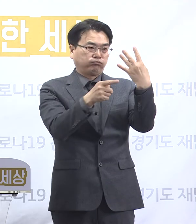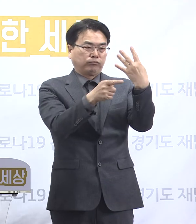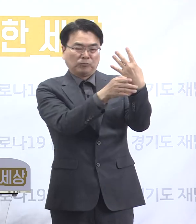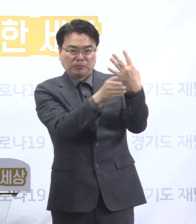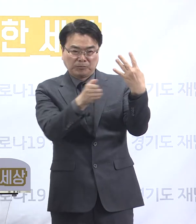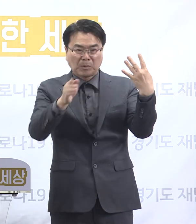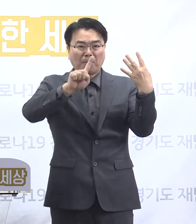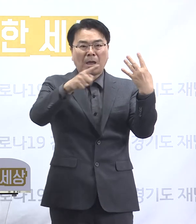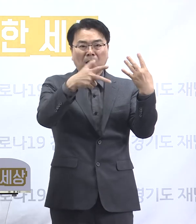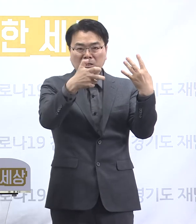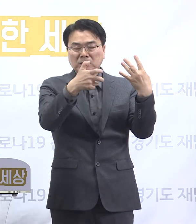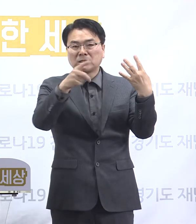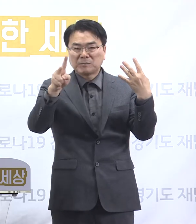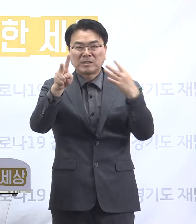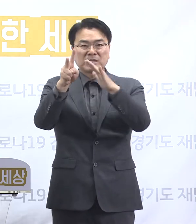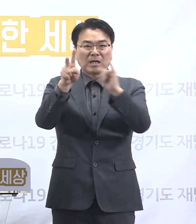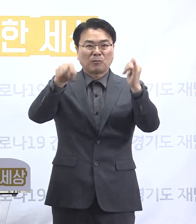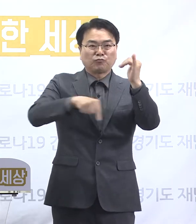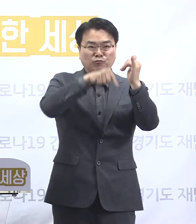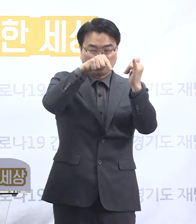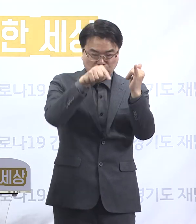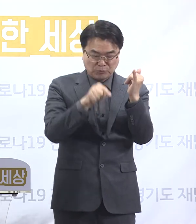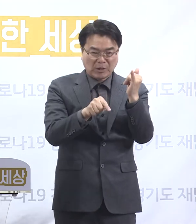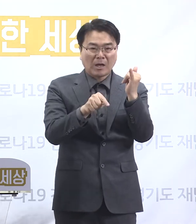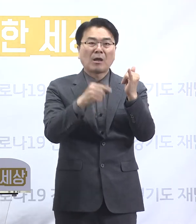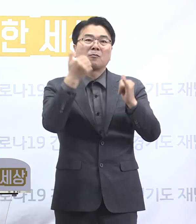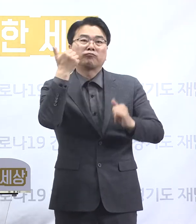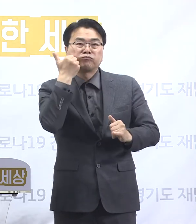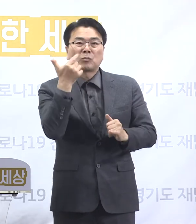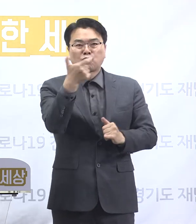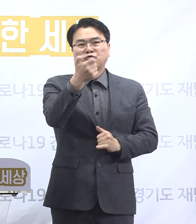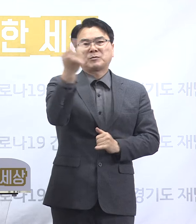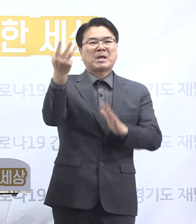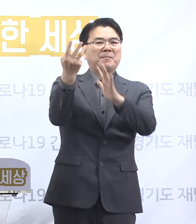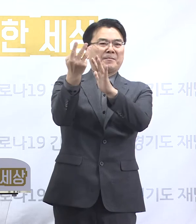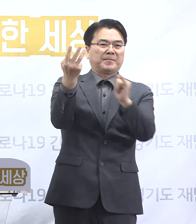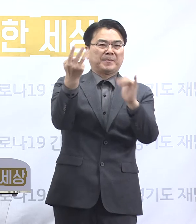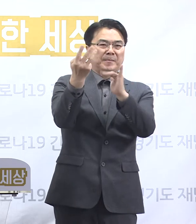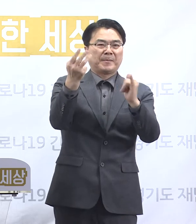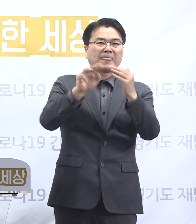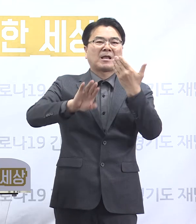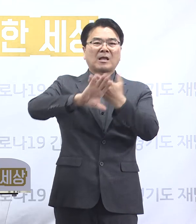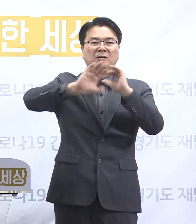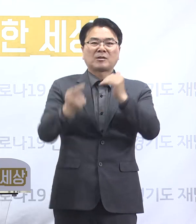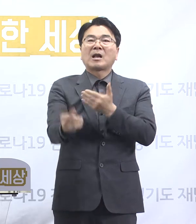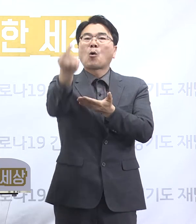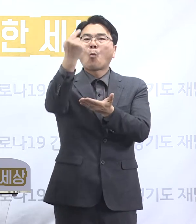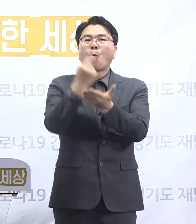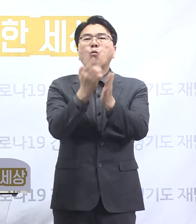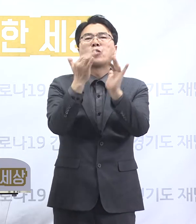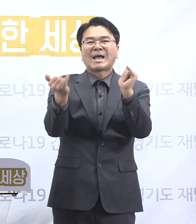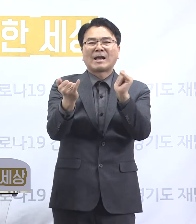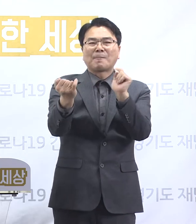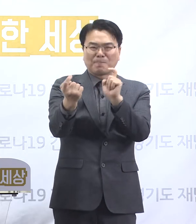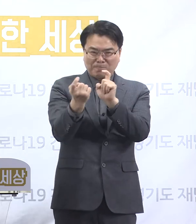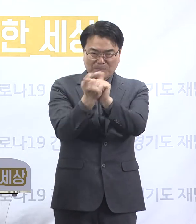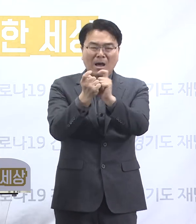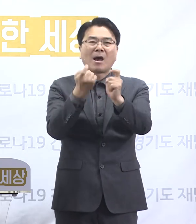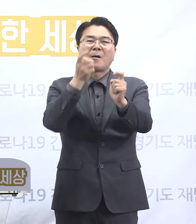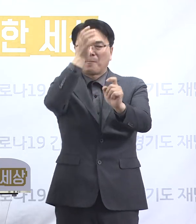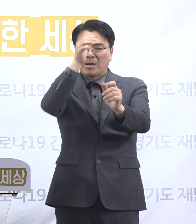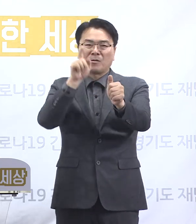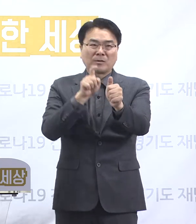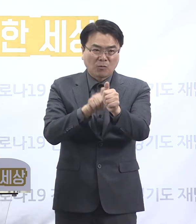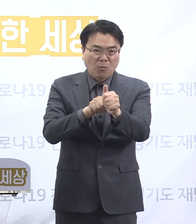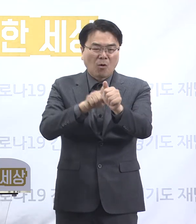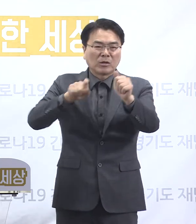확진자 170명 중 37.1%에 해당하는 63명이 해외 입국자이며 이중 유럽과 미국발